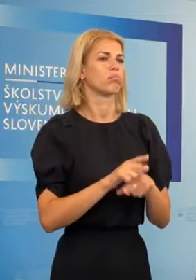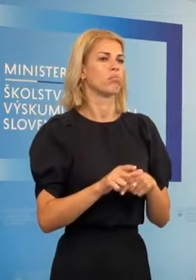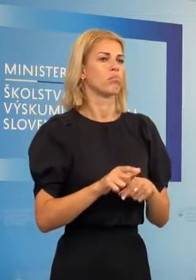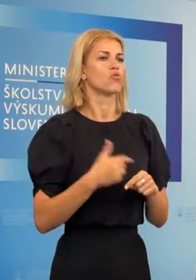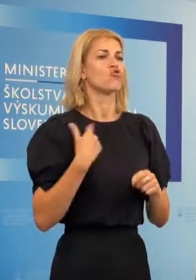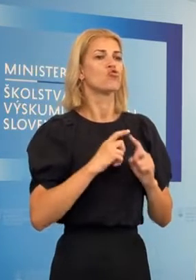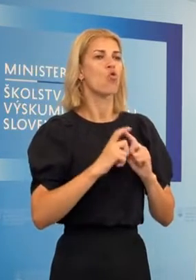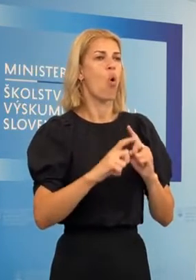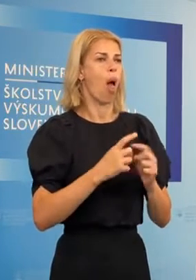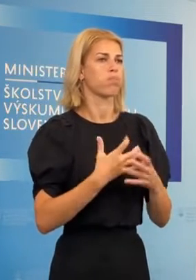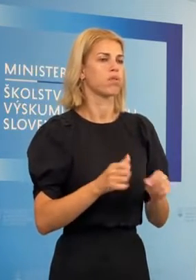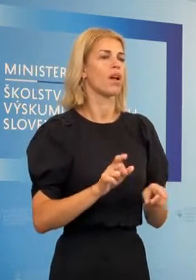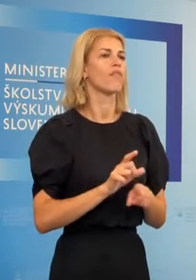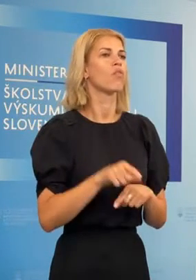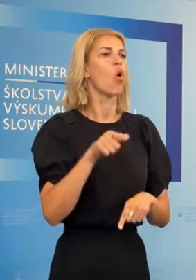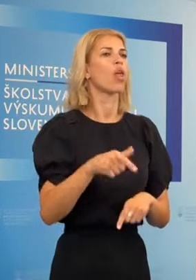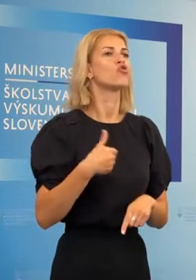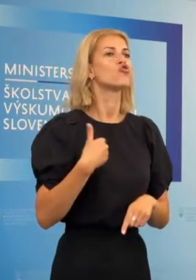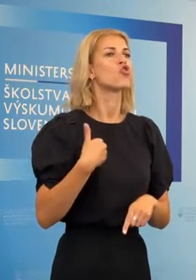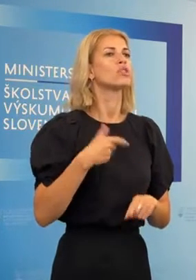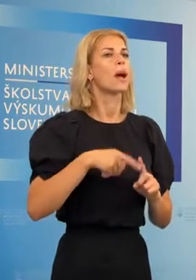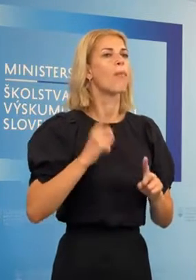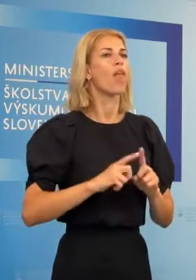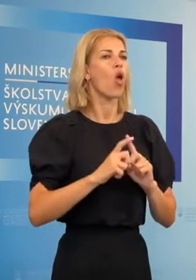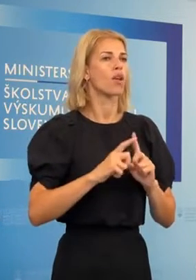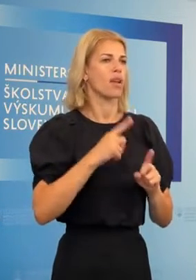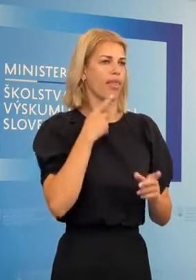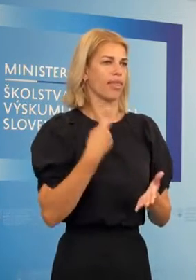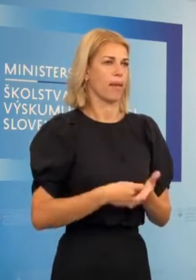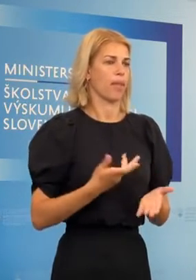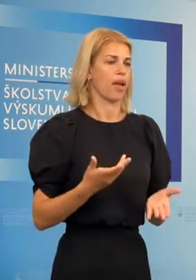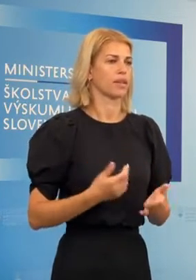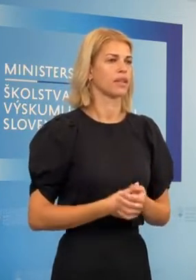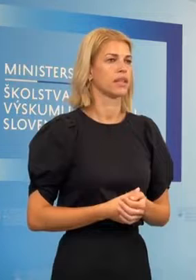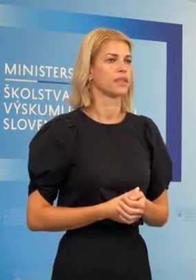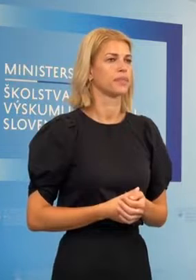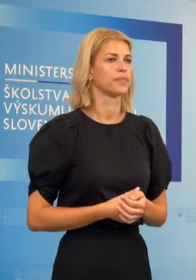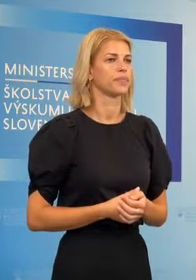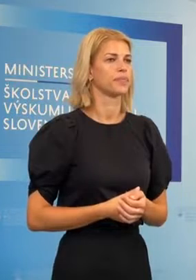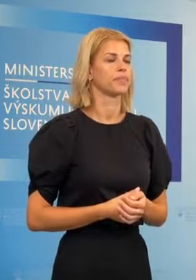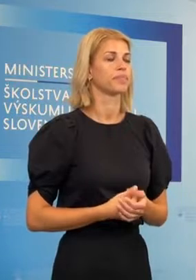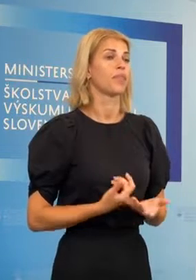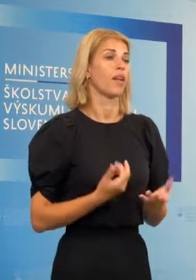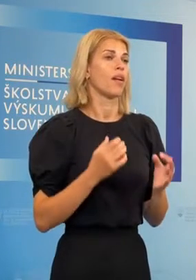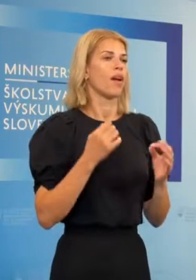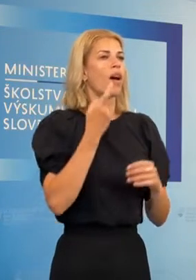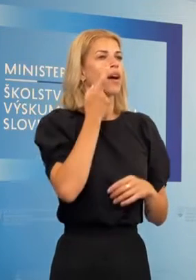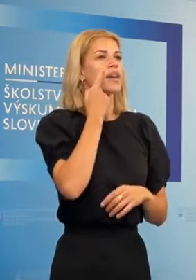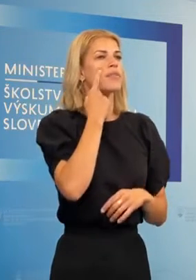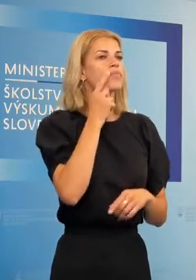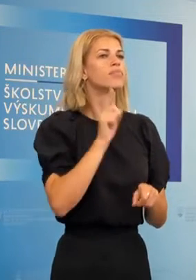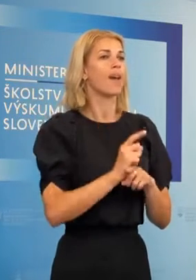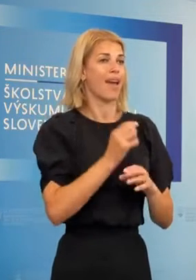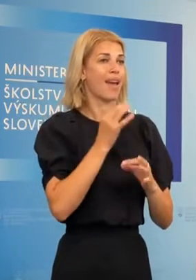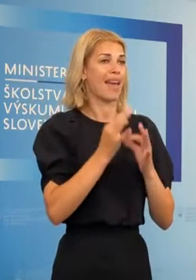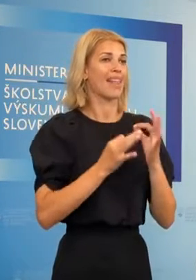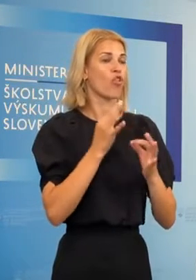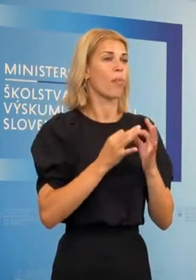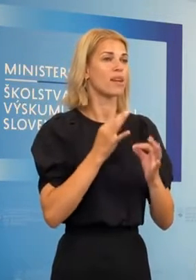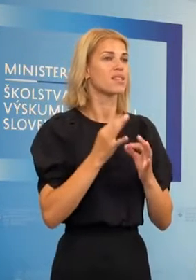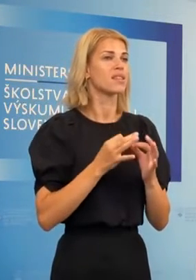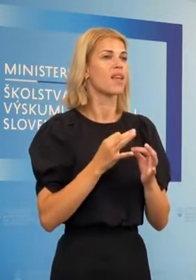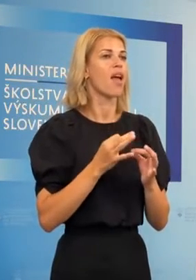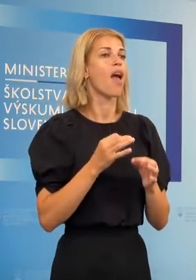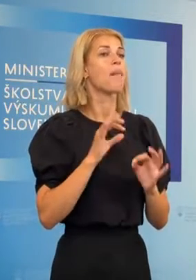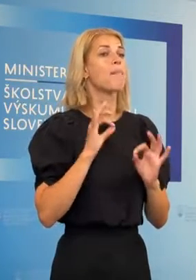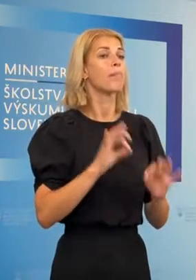dochádzka. Tak ako to teda je, platí, neplatí? K tomuto poviem, že mnohokrát sa objavujú takéto informácie. My tieto